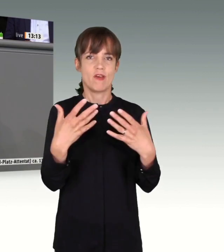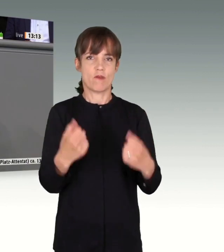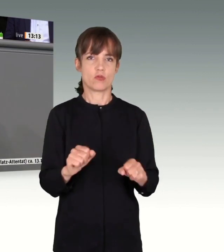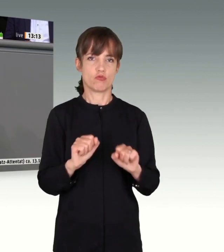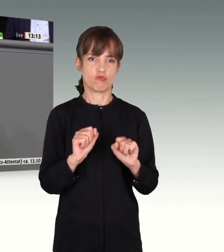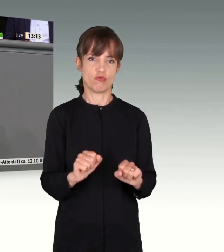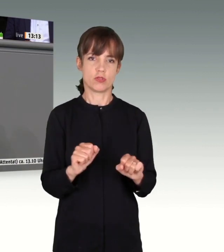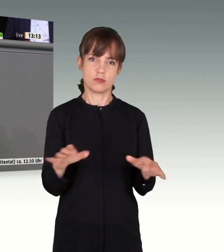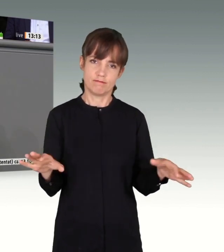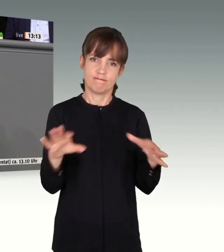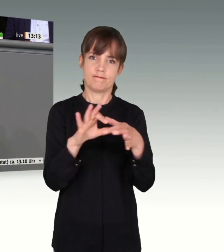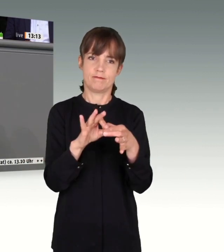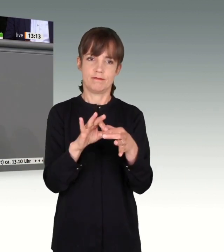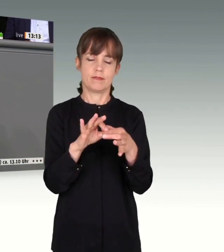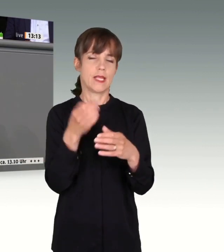Kolleginnen und Kollegen.